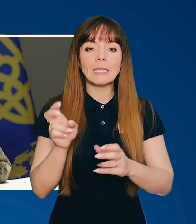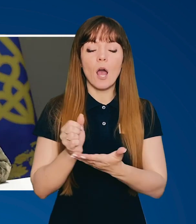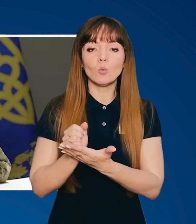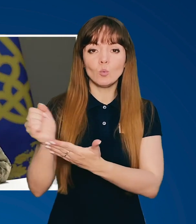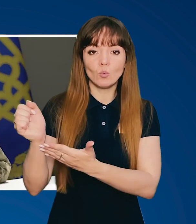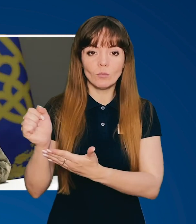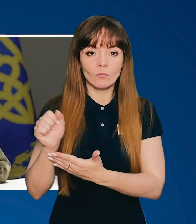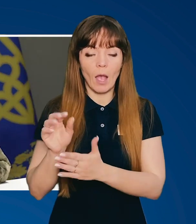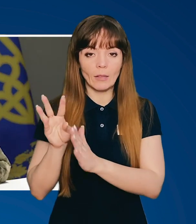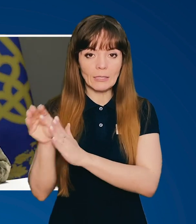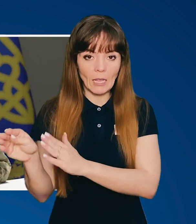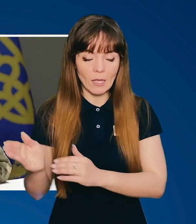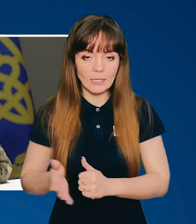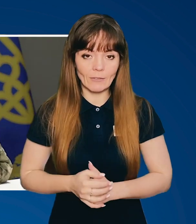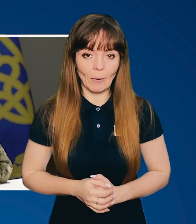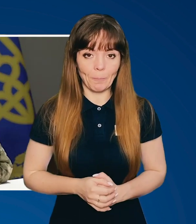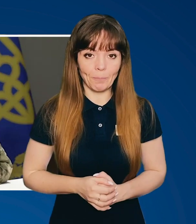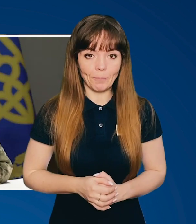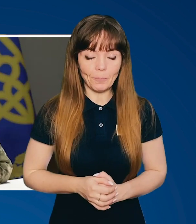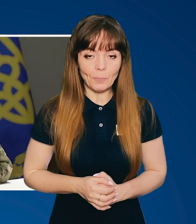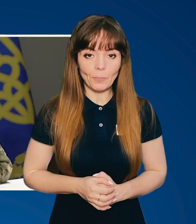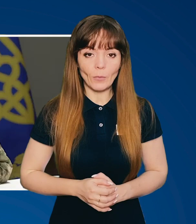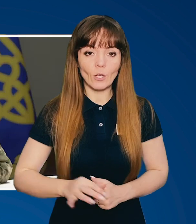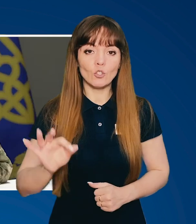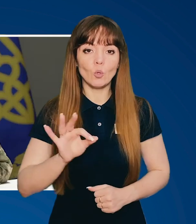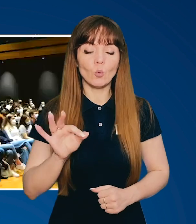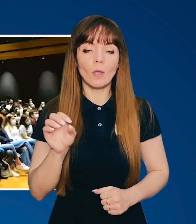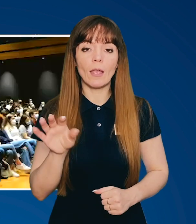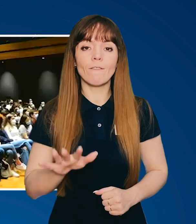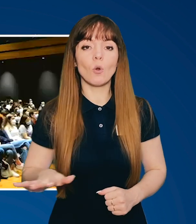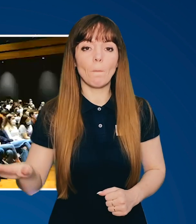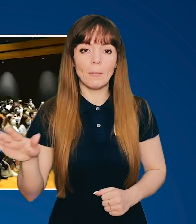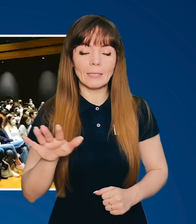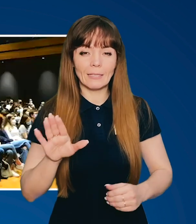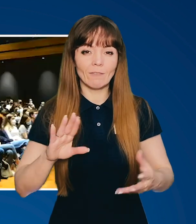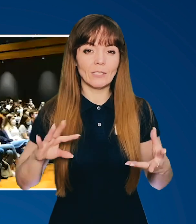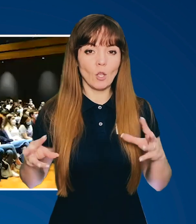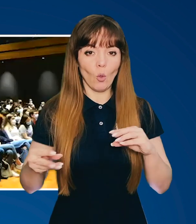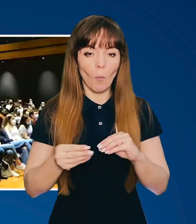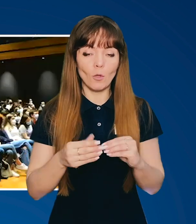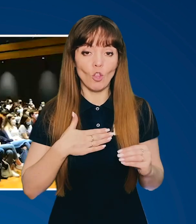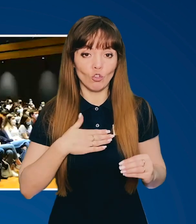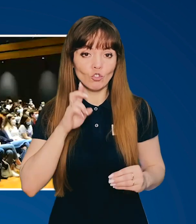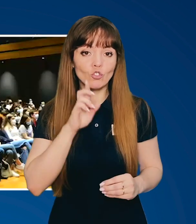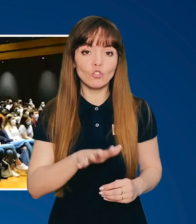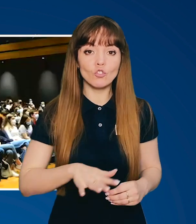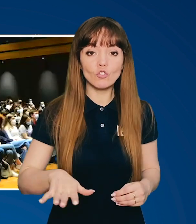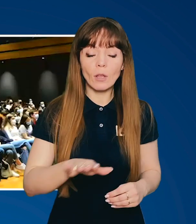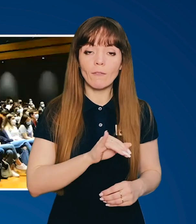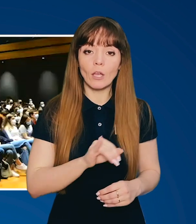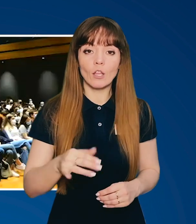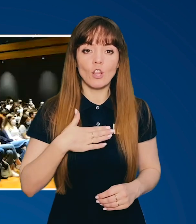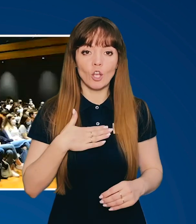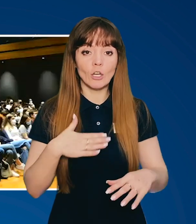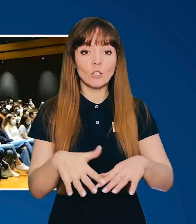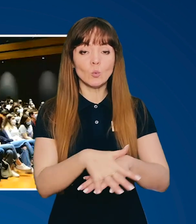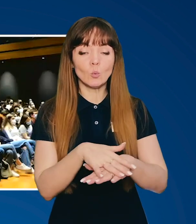статусу кандидатства, щодо європейськості в цілому нашої держави, нашого суспільства.